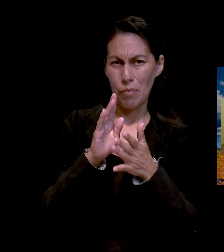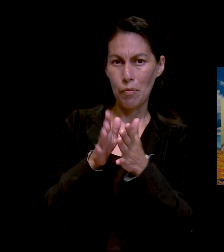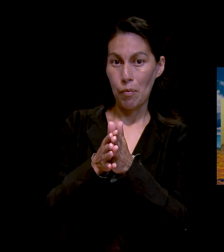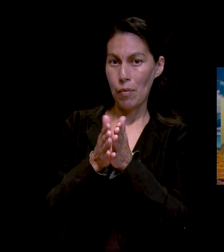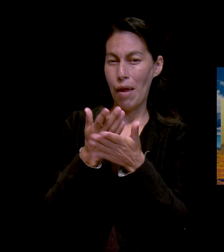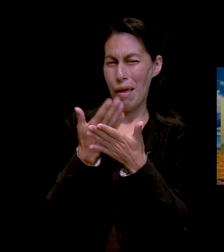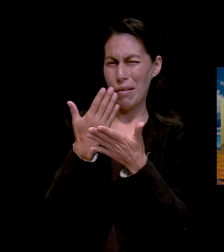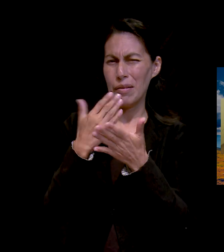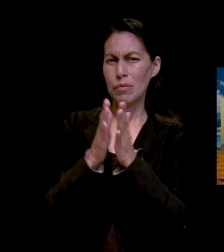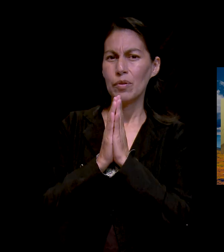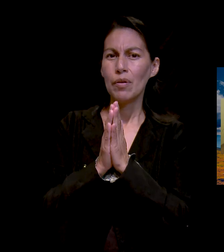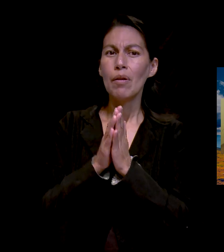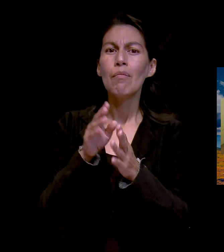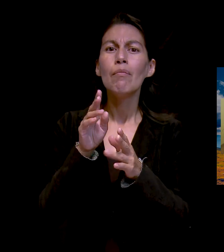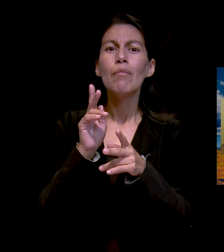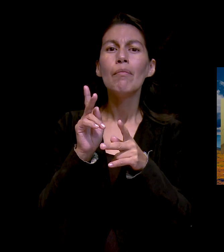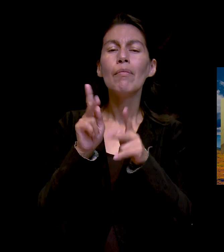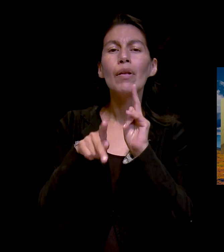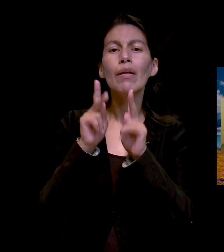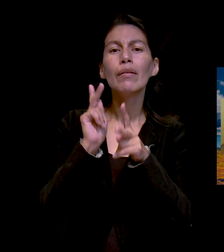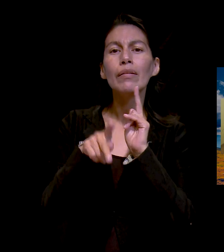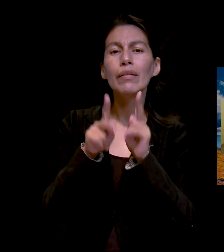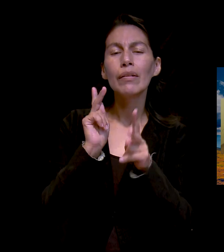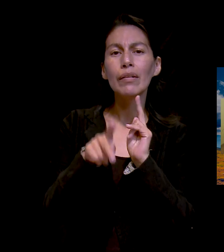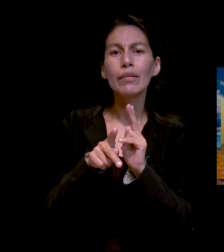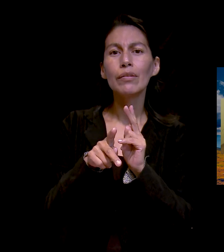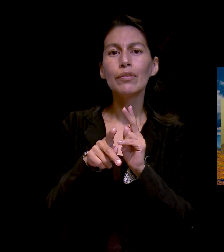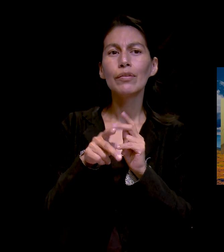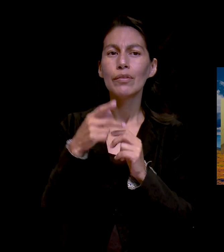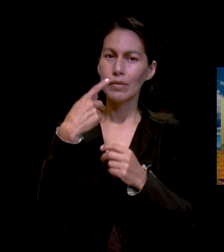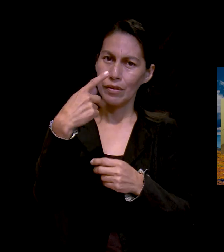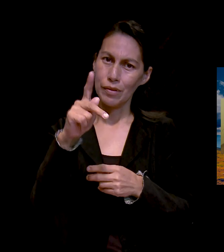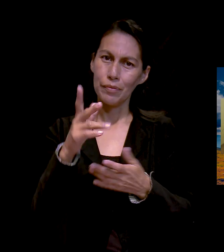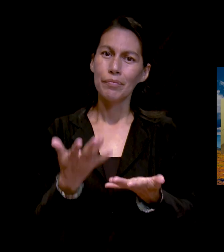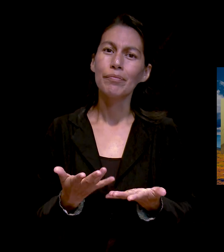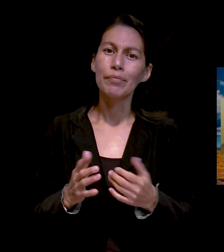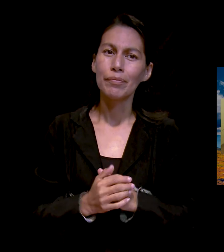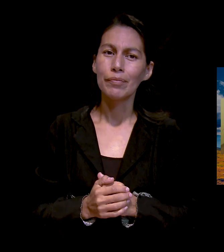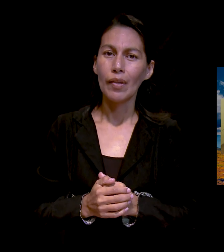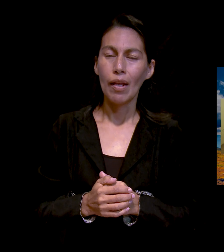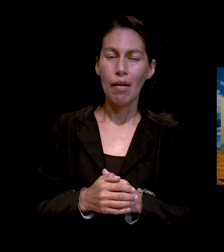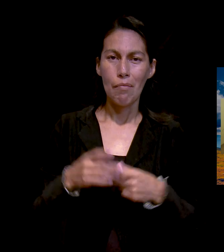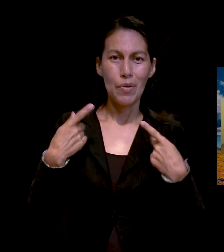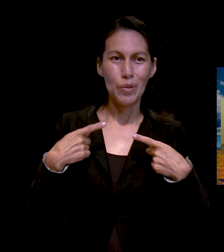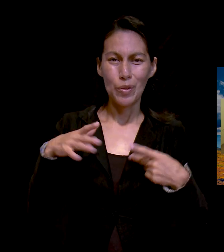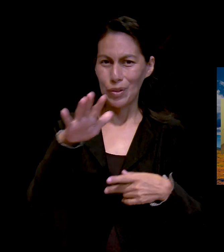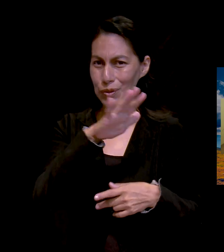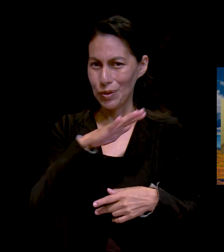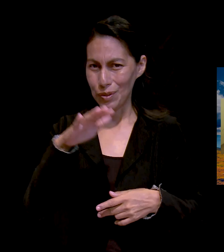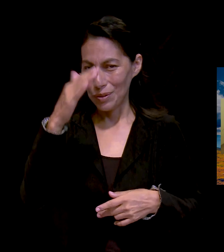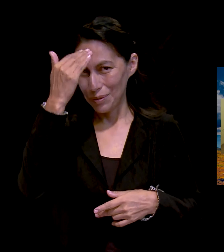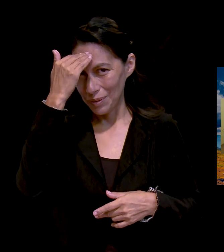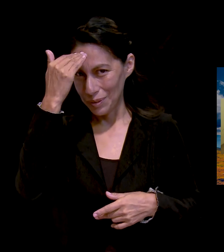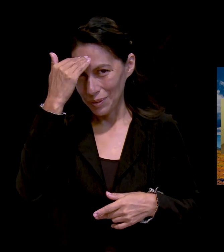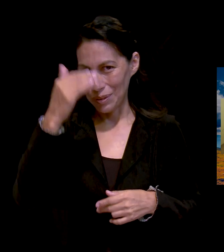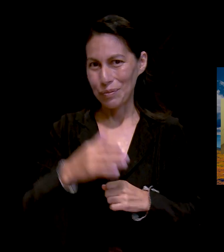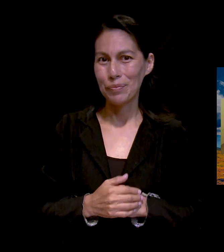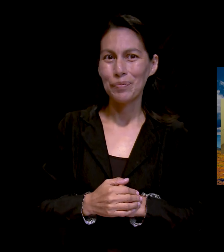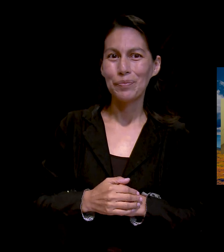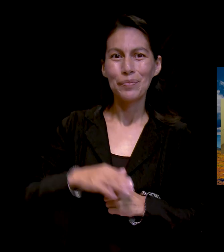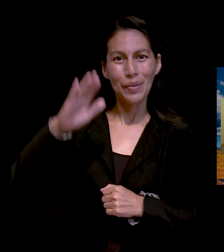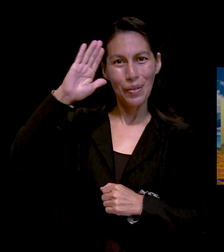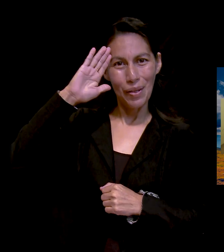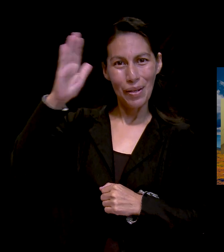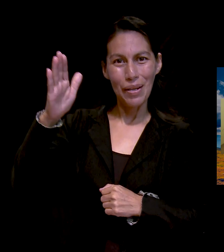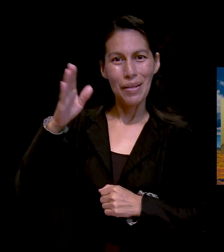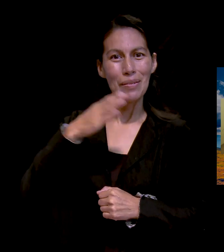cuéntanos algo de ti para que nos familiaricemos, todos nos familiaricemos contigo. Hola,